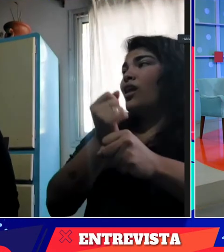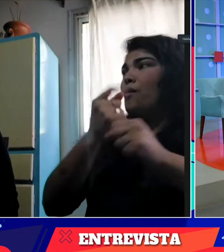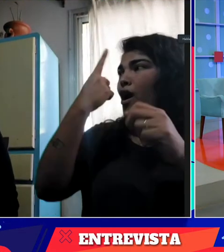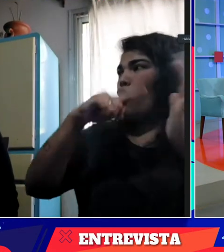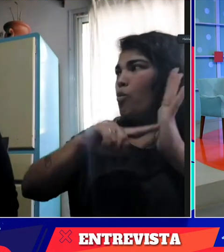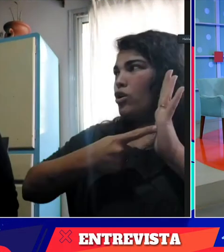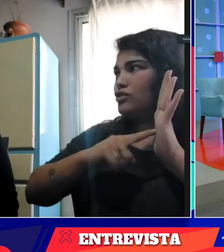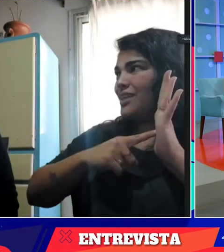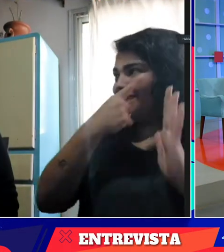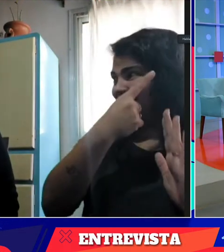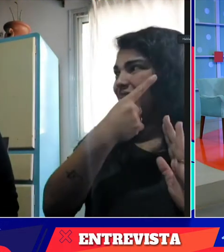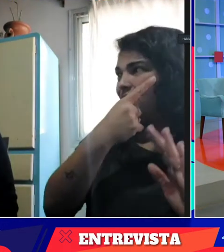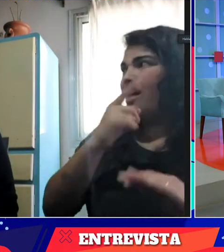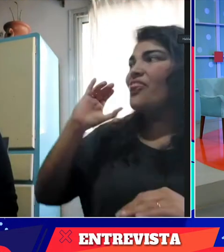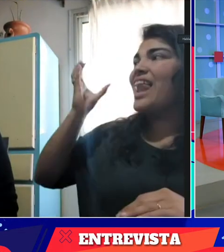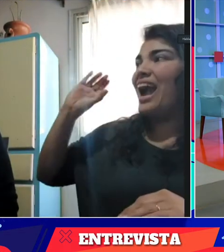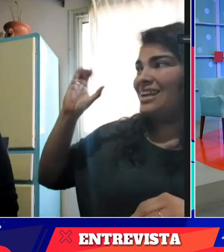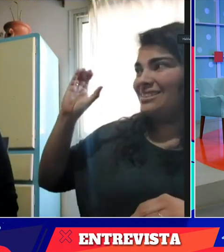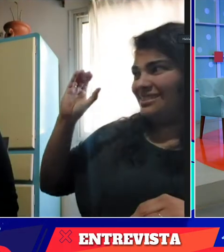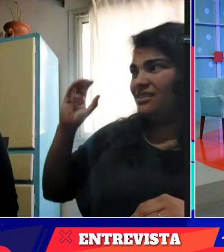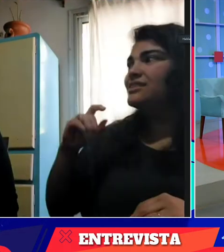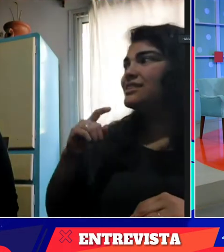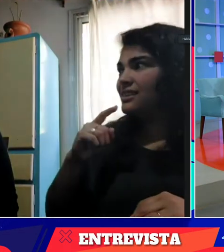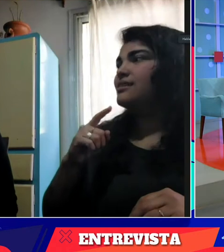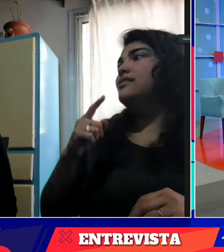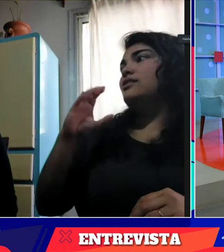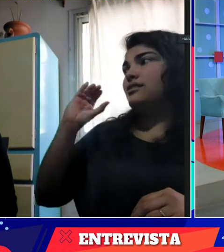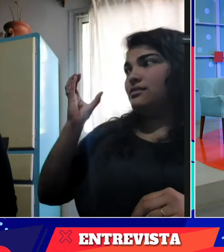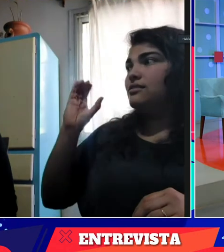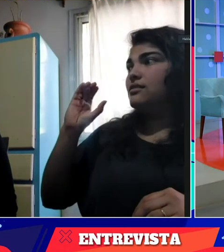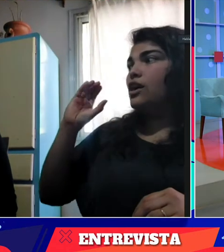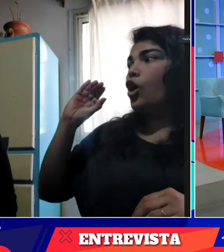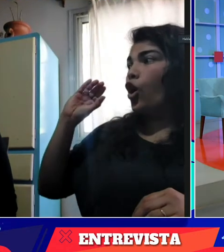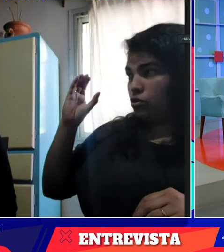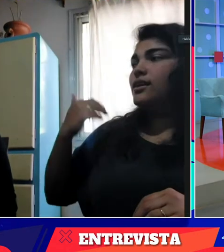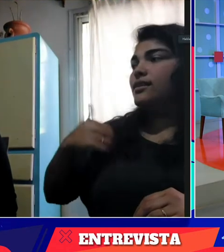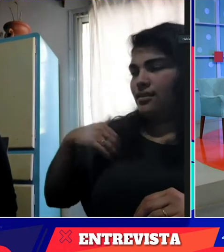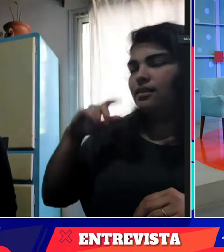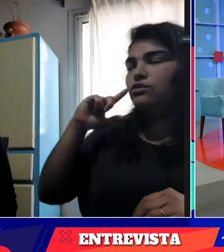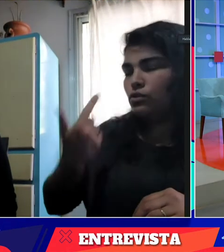Sí, yo trabajo desde Buenos Aires con la CAS, que es la Confederación Argentina de Sordos.